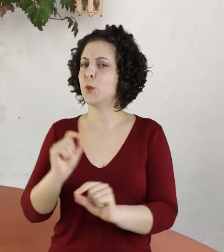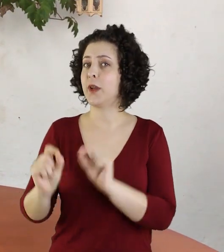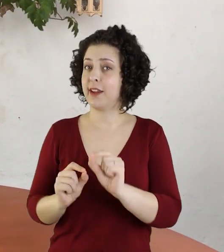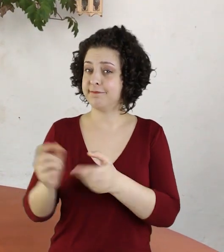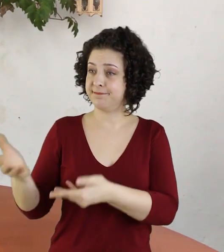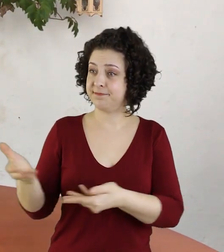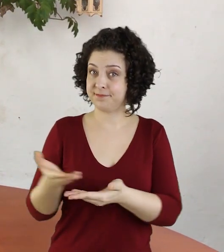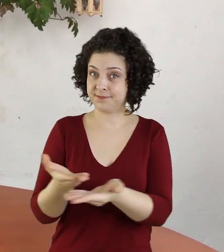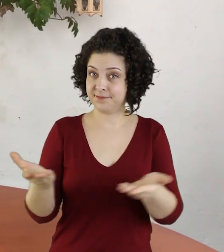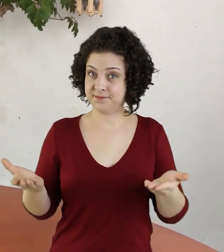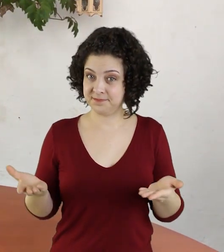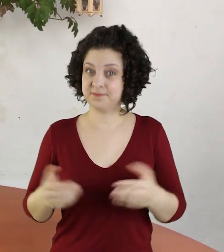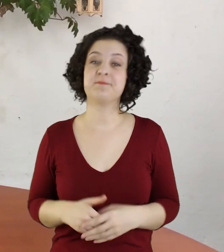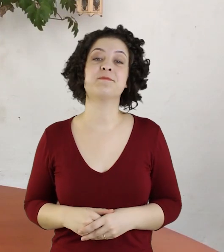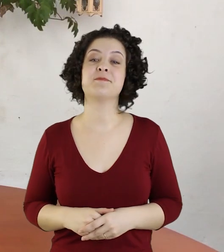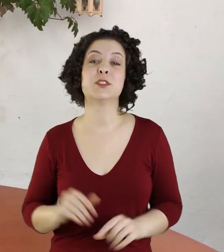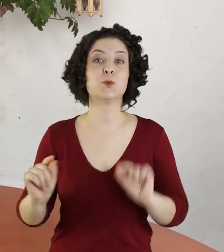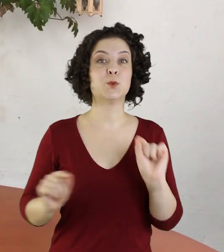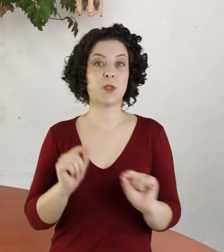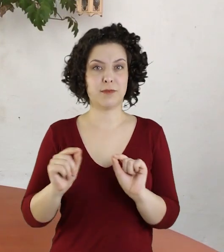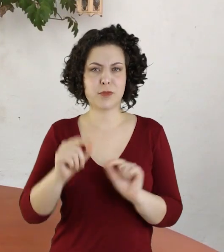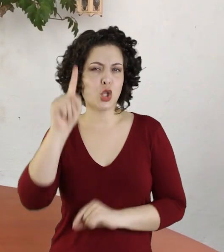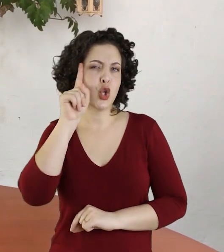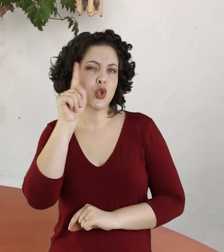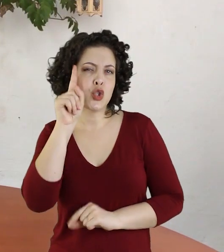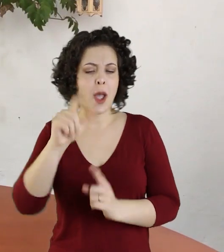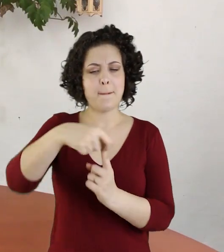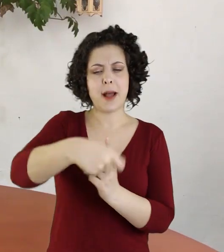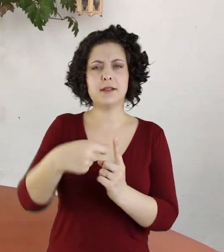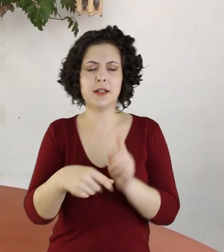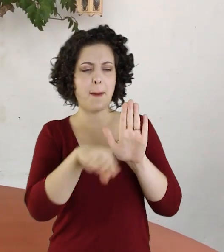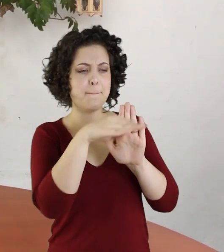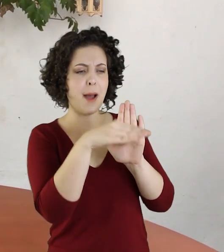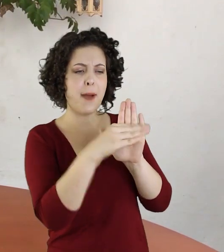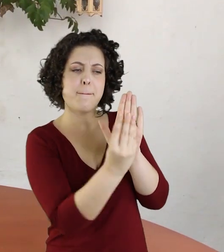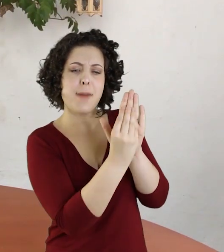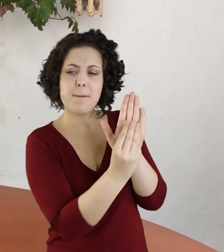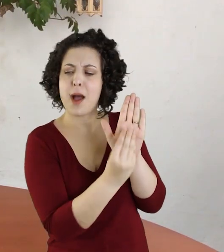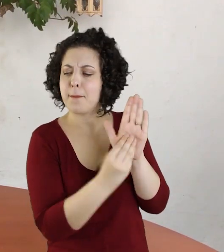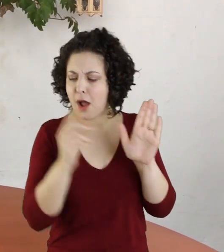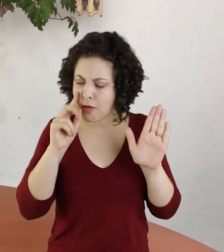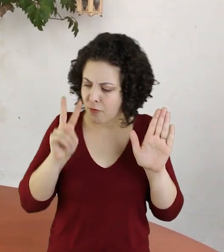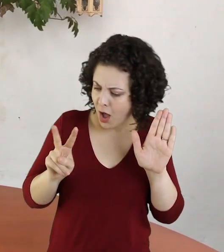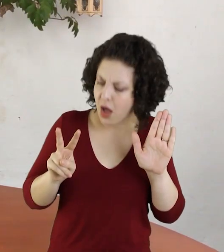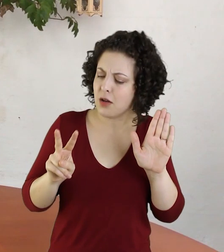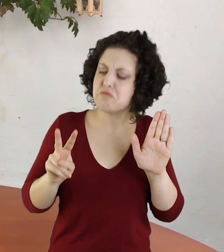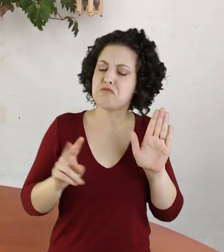fazer um convite para vocês. Vamos fazer o Diário da Banana. A ideia é que vocês